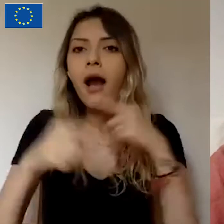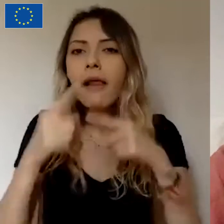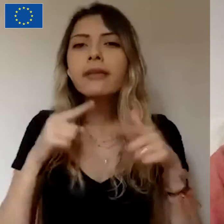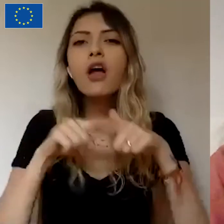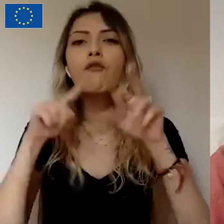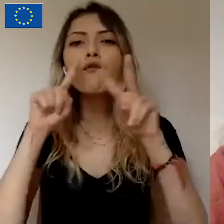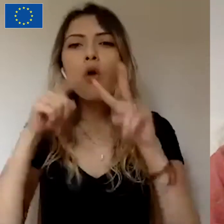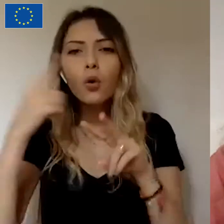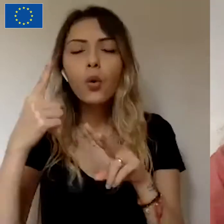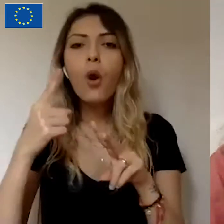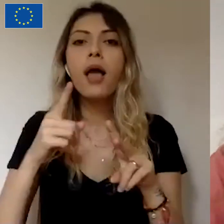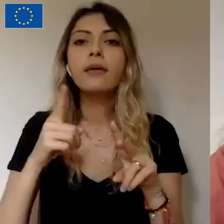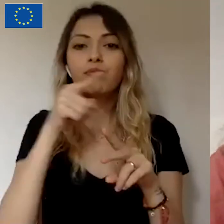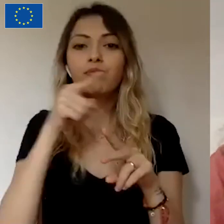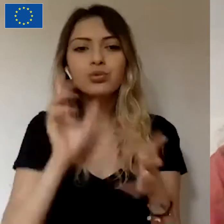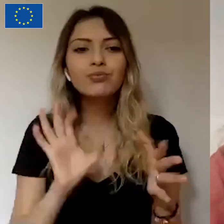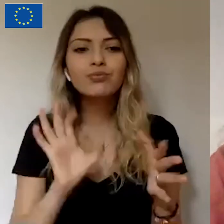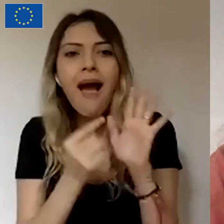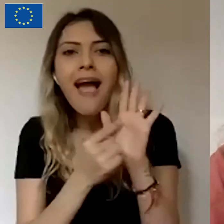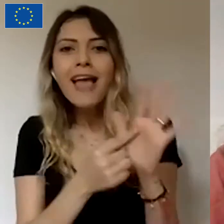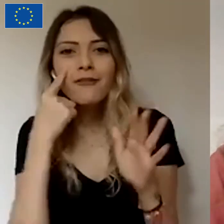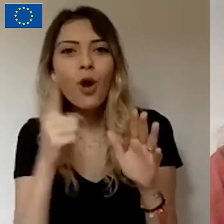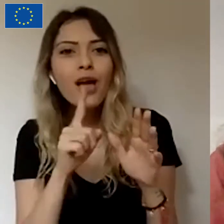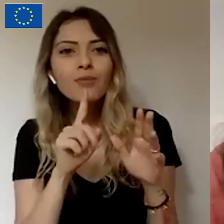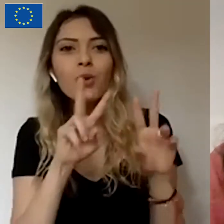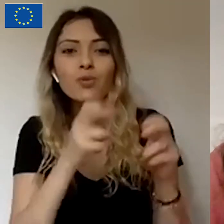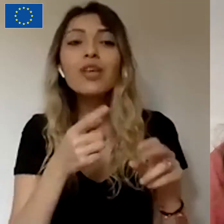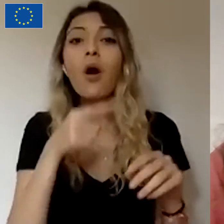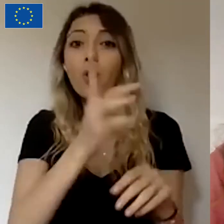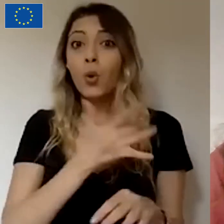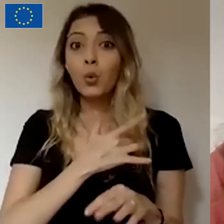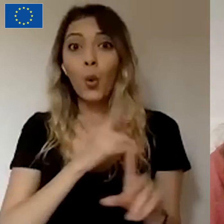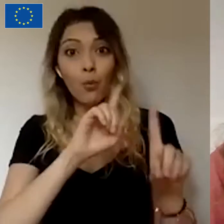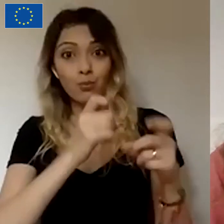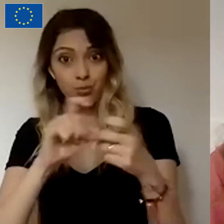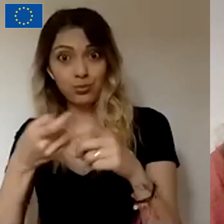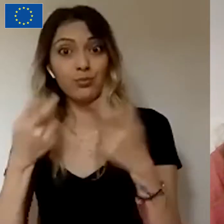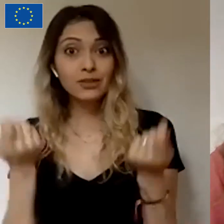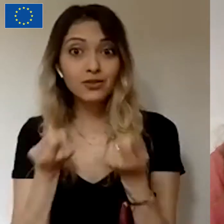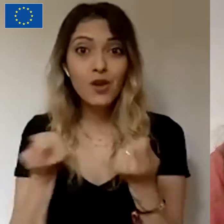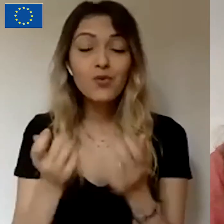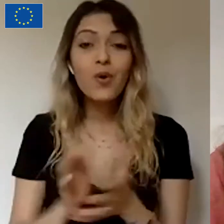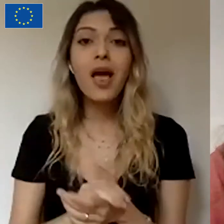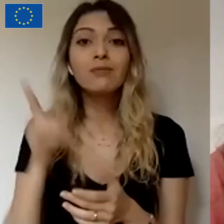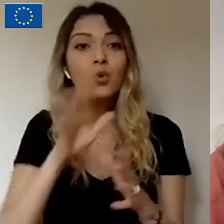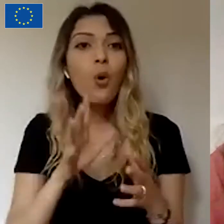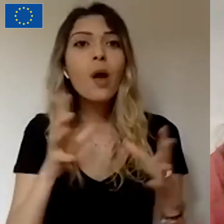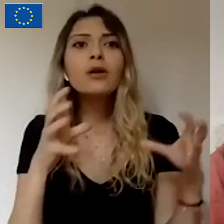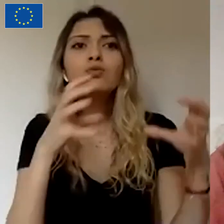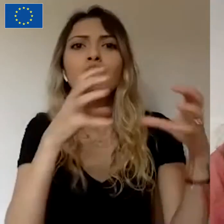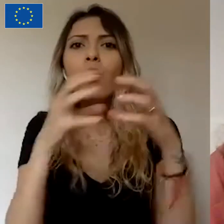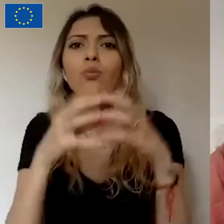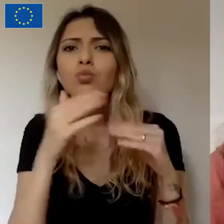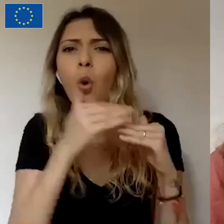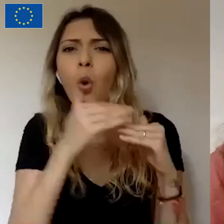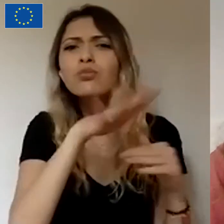proje etrafında heyecanlı bir topluluk yaratmış oluyorlar. Ve bu topluluk onların potansiyel gönüllü grubu olabilir ilerleyen